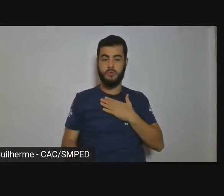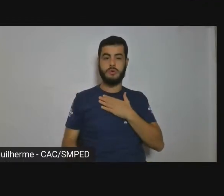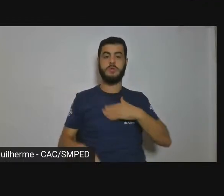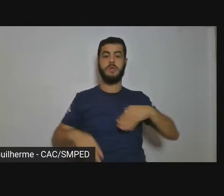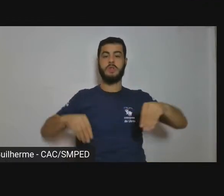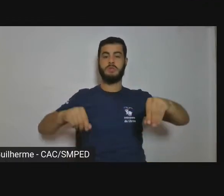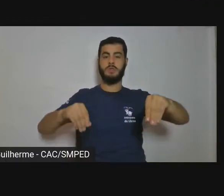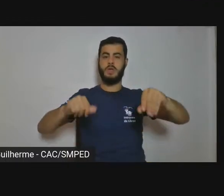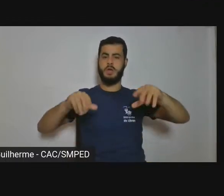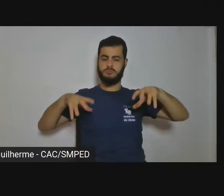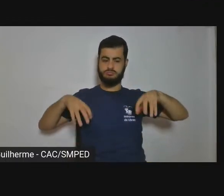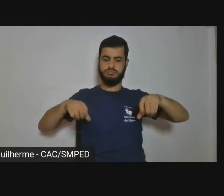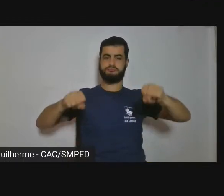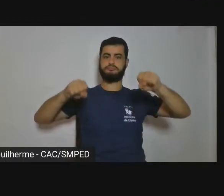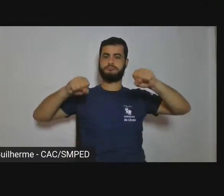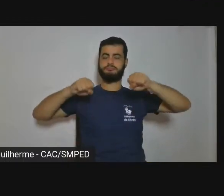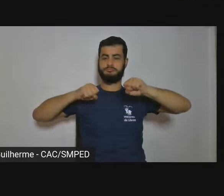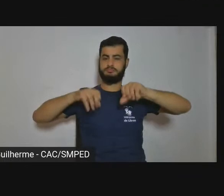como uma